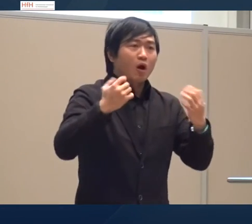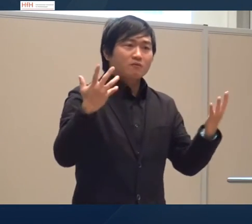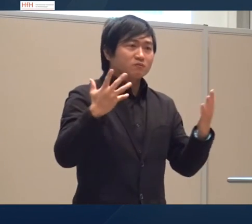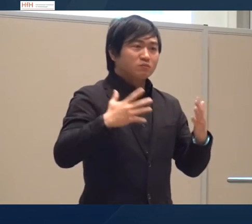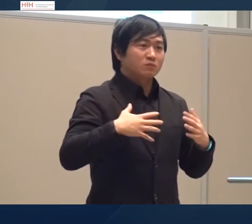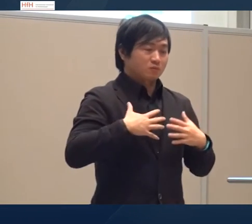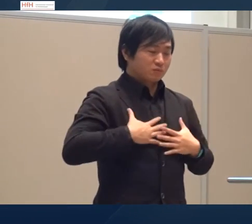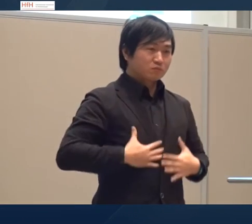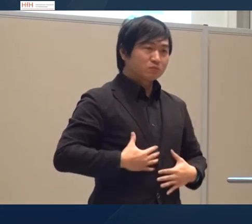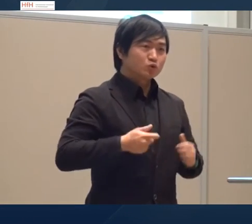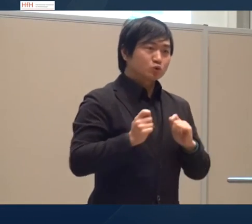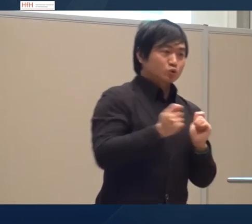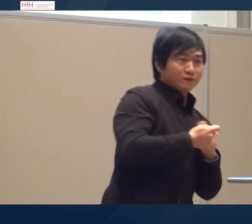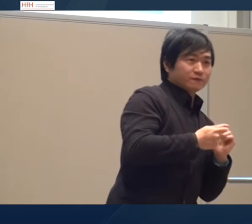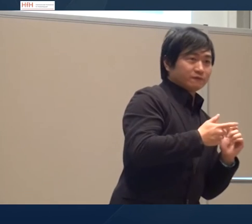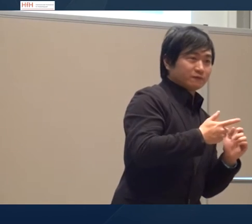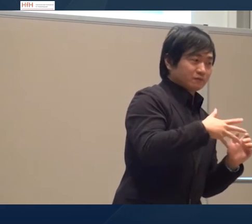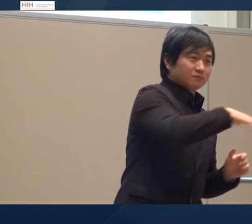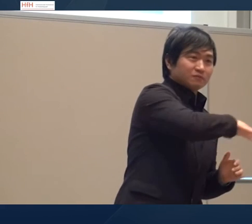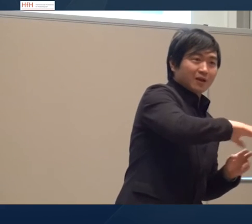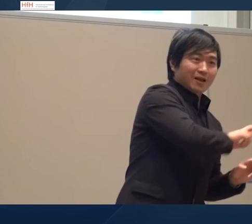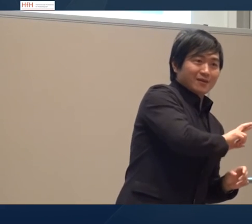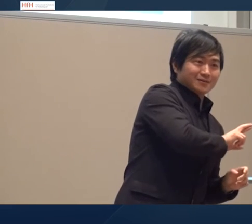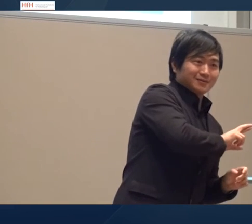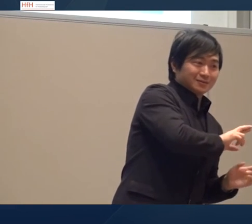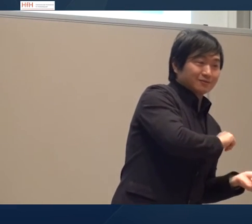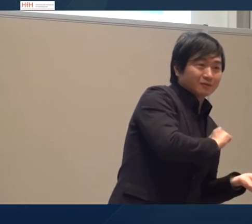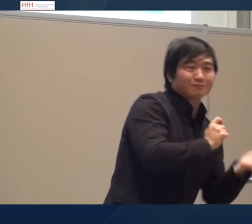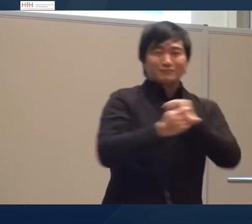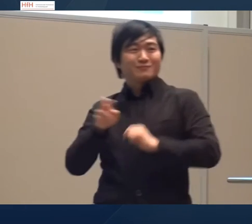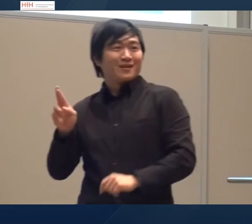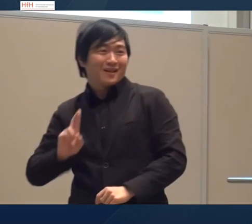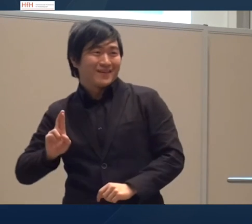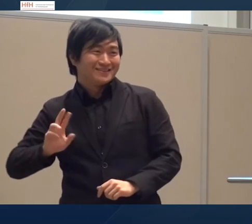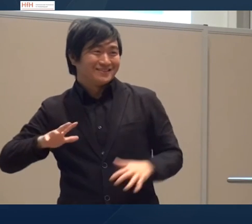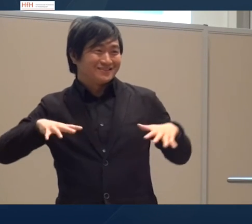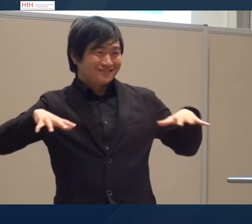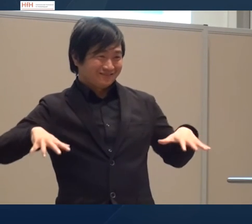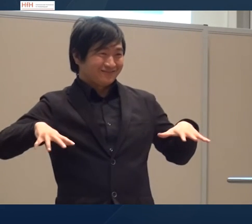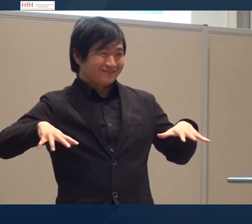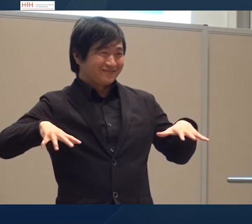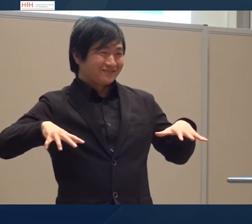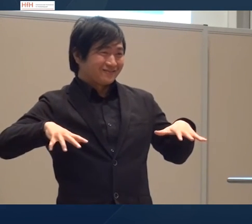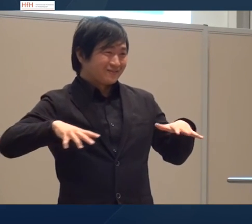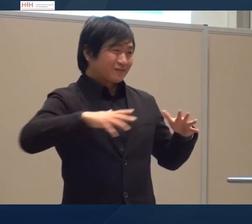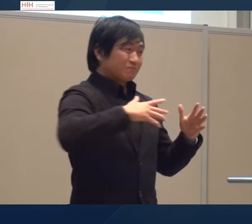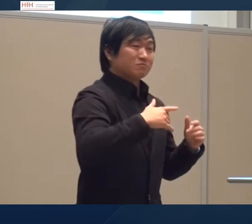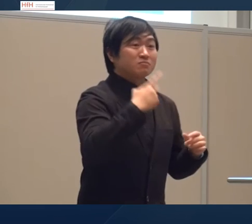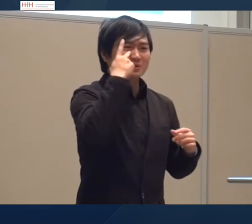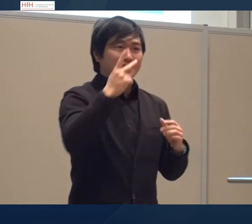Da wird ganz stark Body Shifting eingesetzt eben an diesen verschiedenen Indizes an den reflexiven Verbindungen